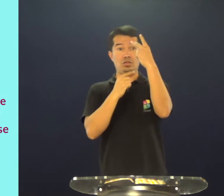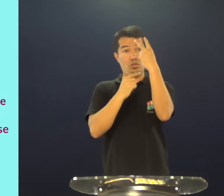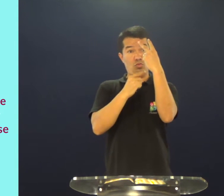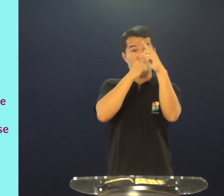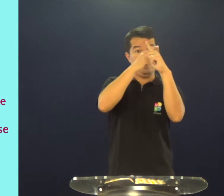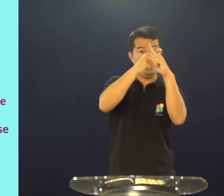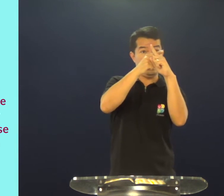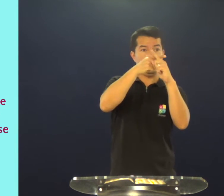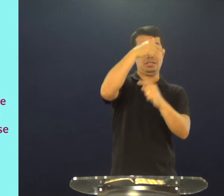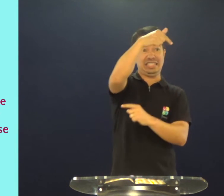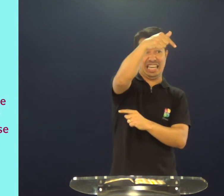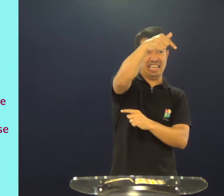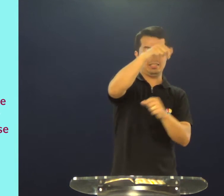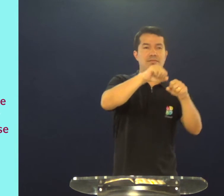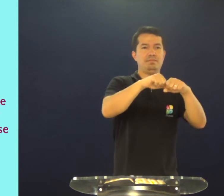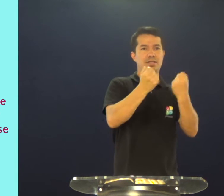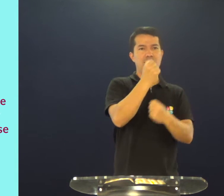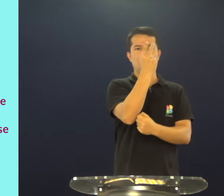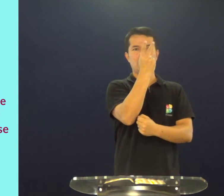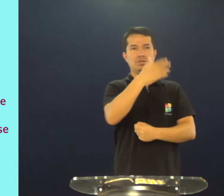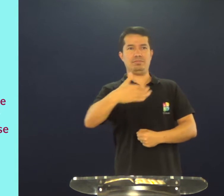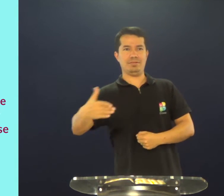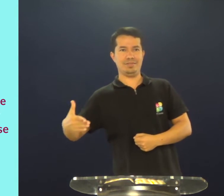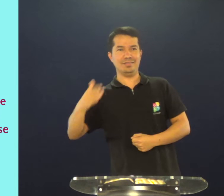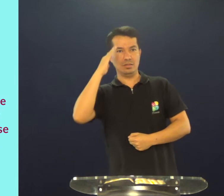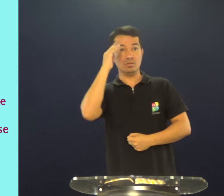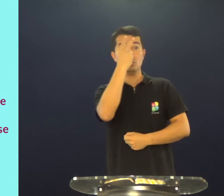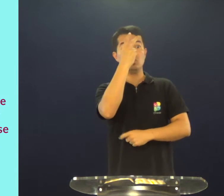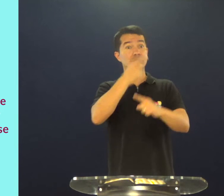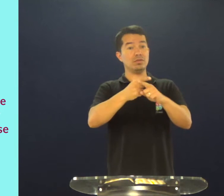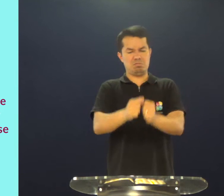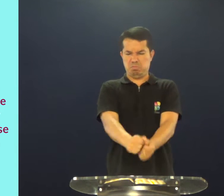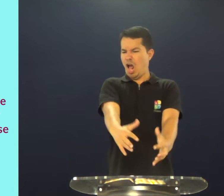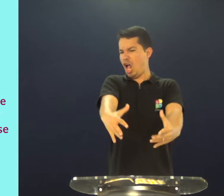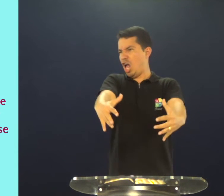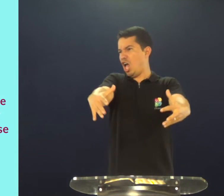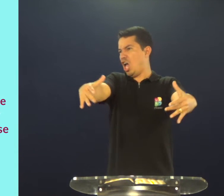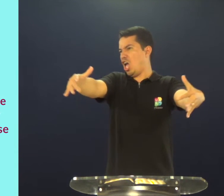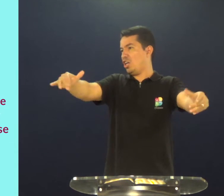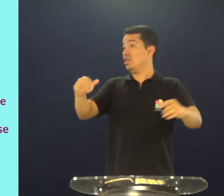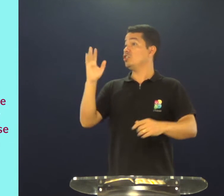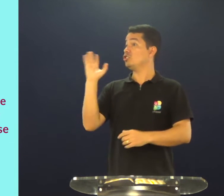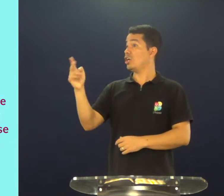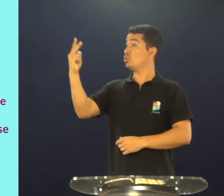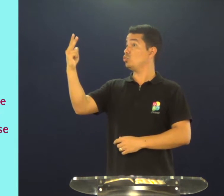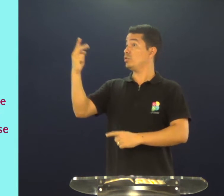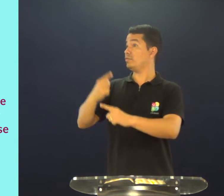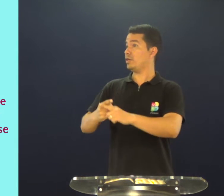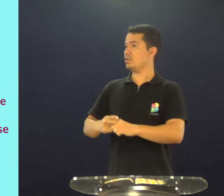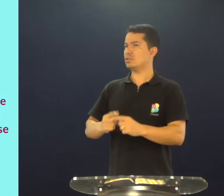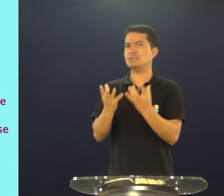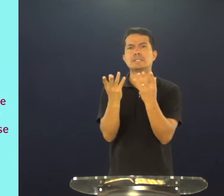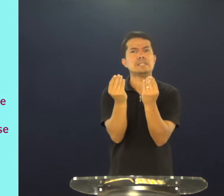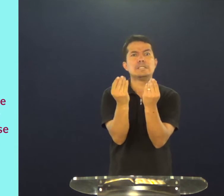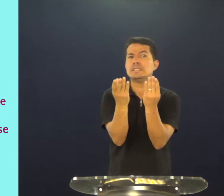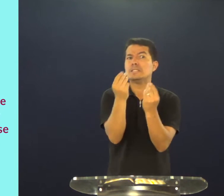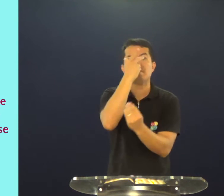então, o que aconteceu? A multiplicação de pães e peixes,